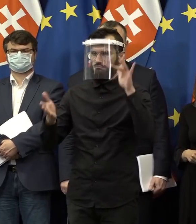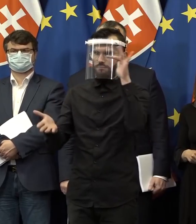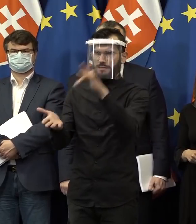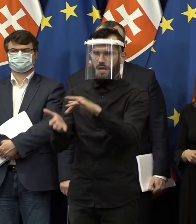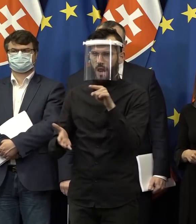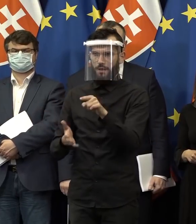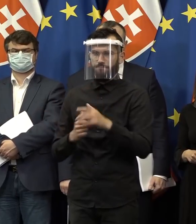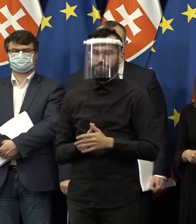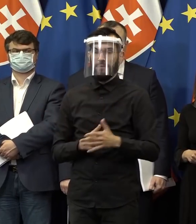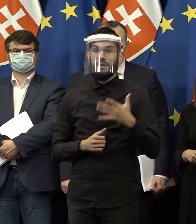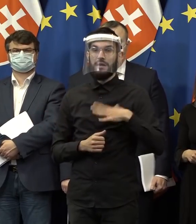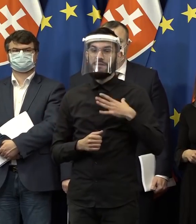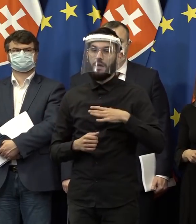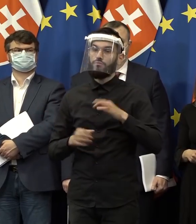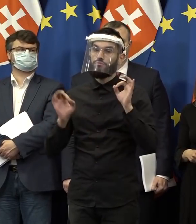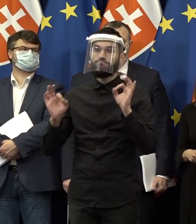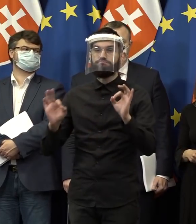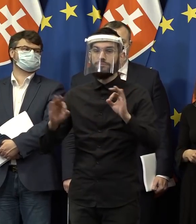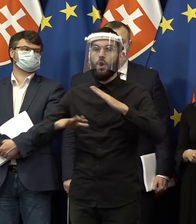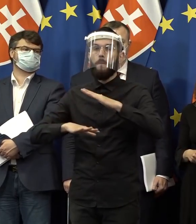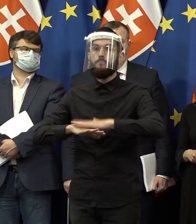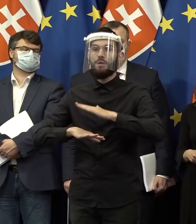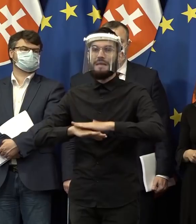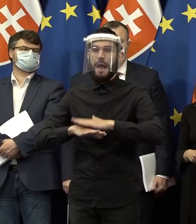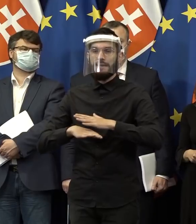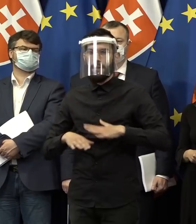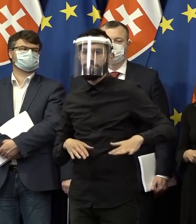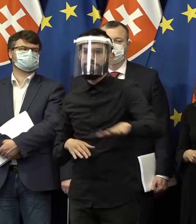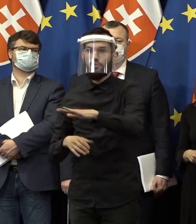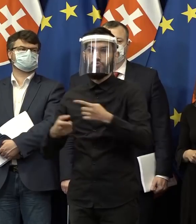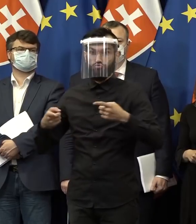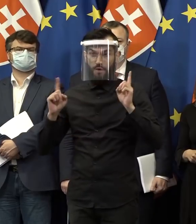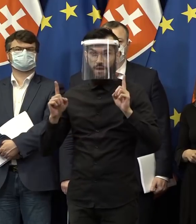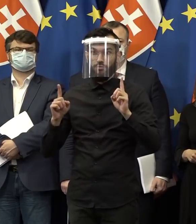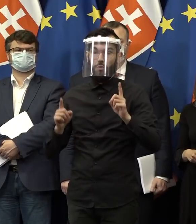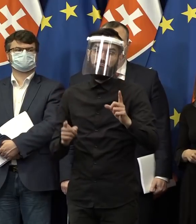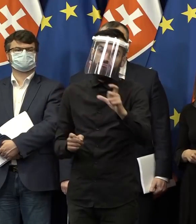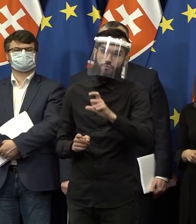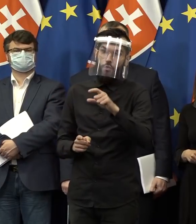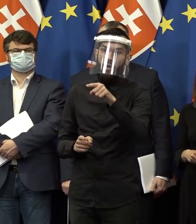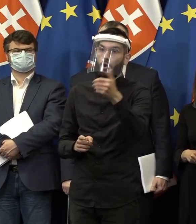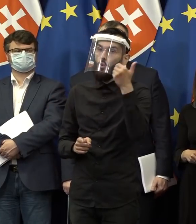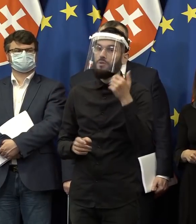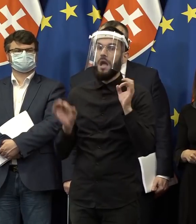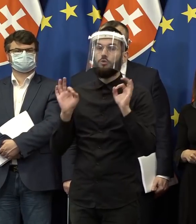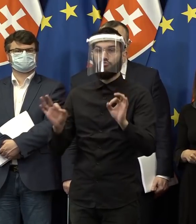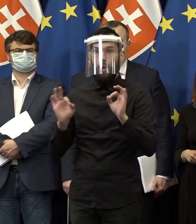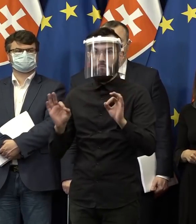Vytvoríme atraktívne podnikateľské prostredie s cieľom, aby zamestnanci mali dobrú prácu za férovú mzdu.